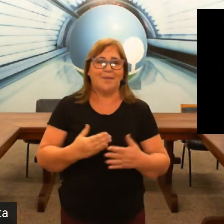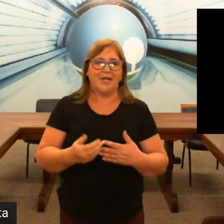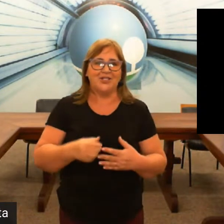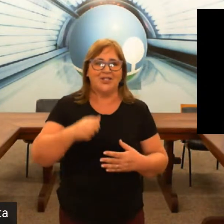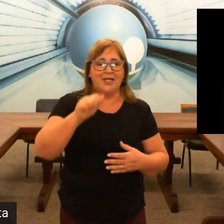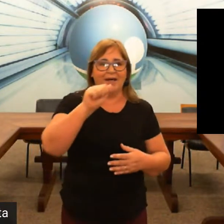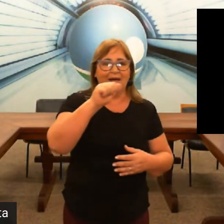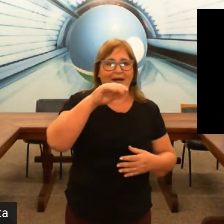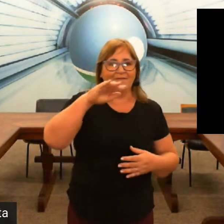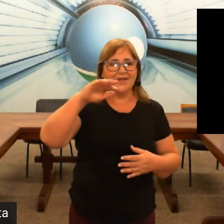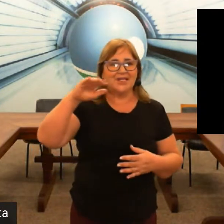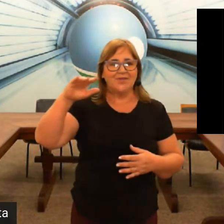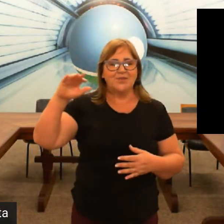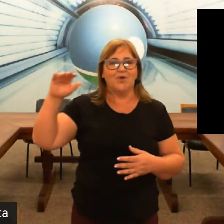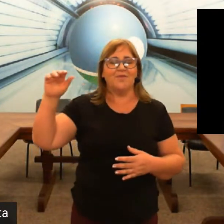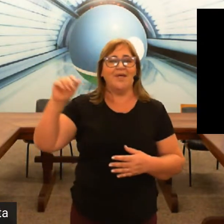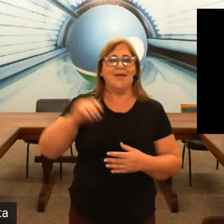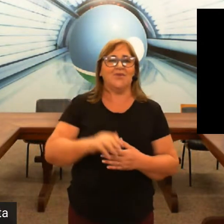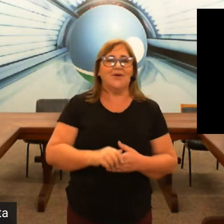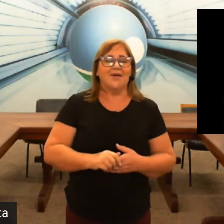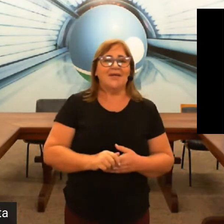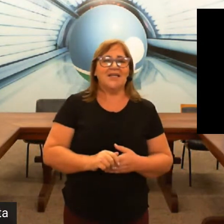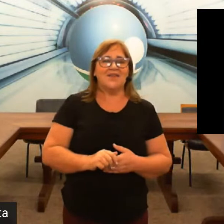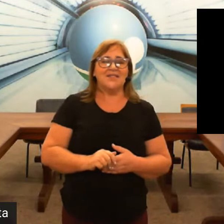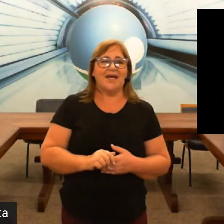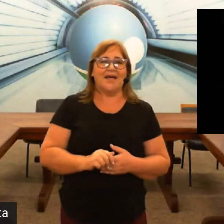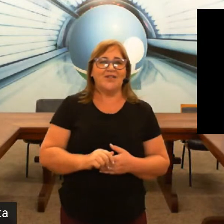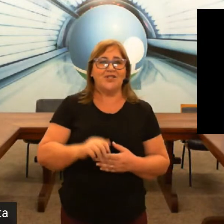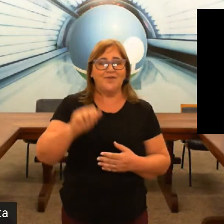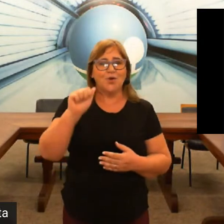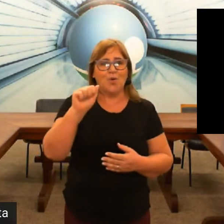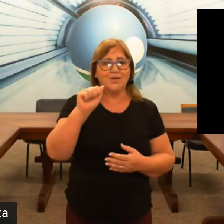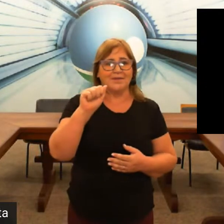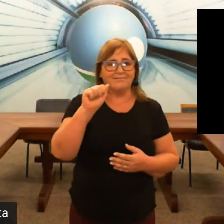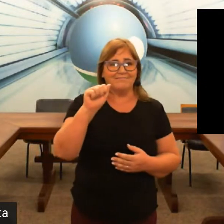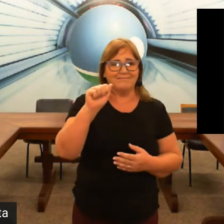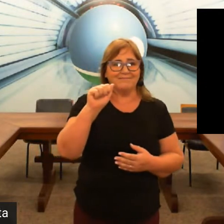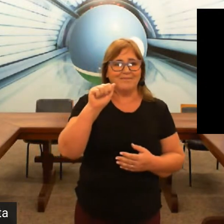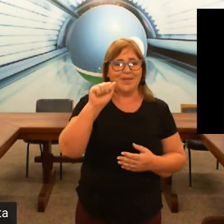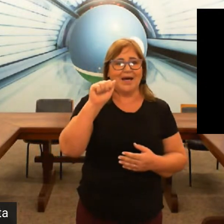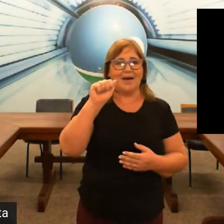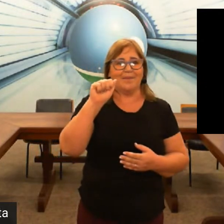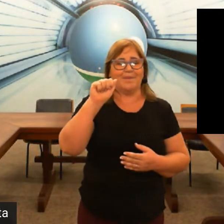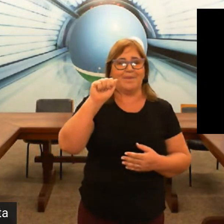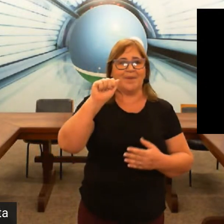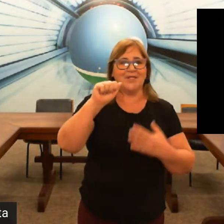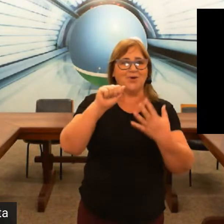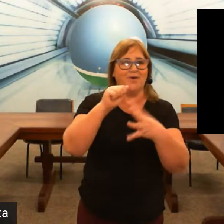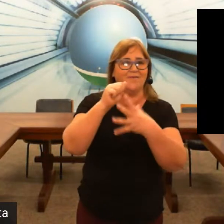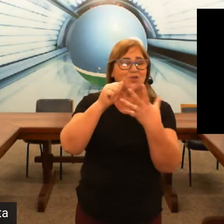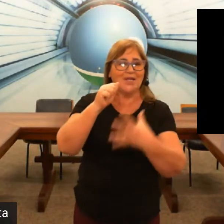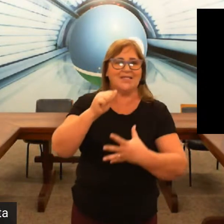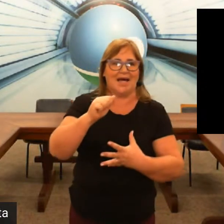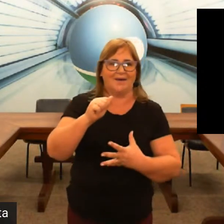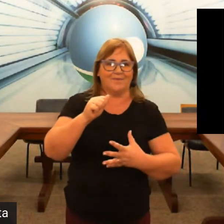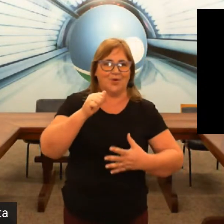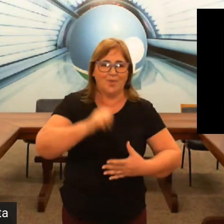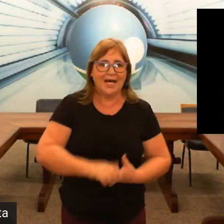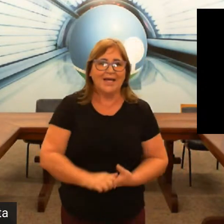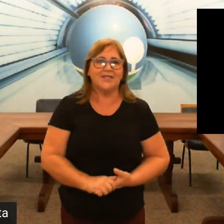aprende fazendo esse movimento e às vezes é dificulta para a pessoa visualizar combinado?